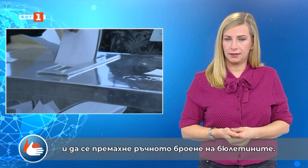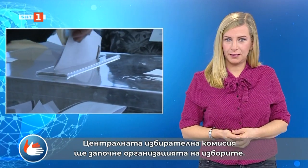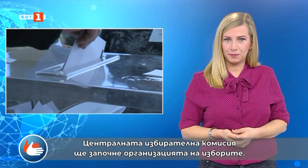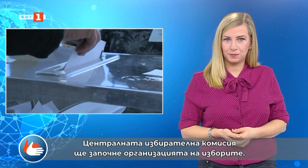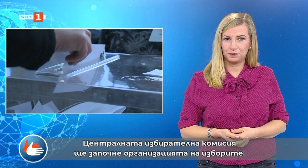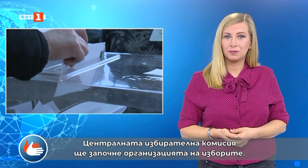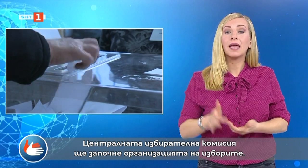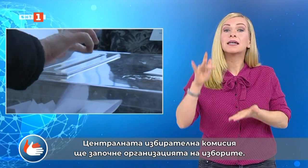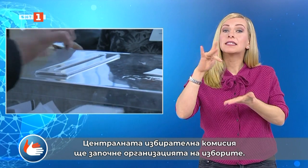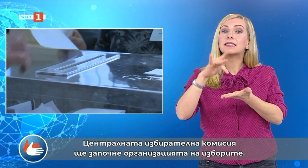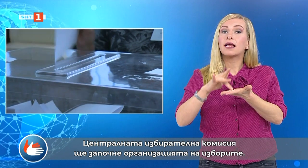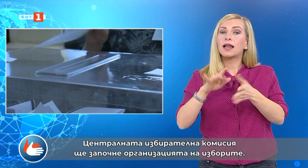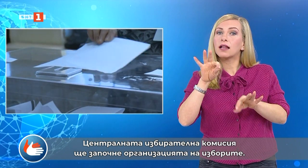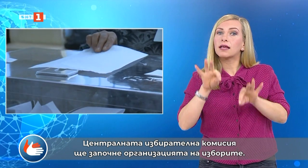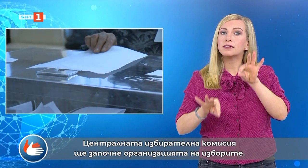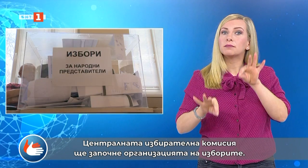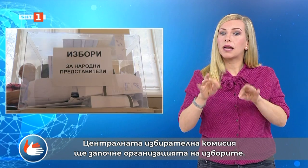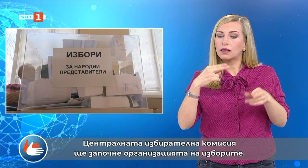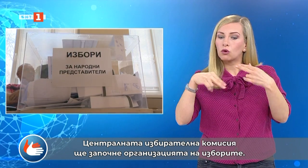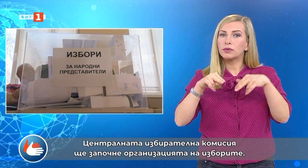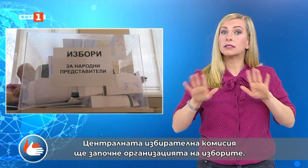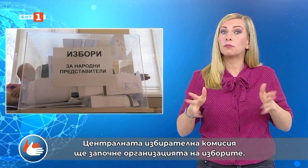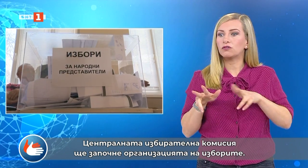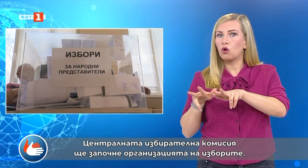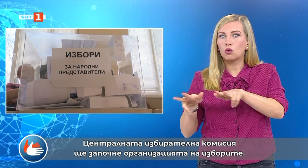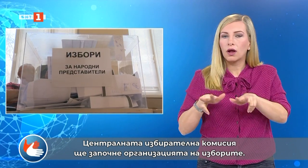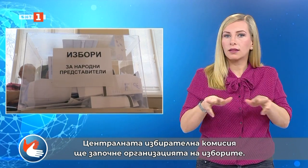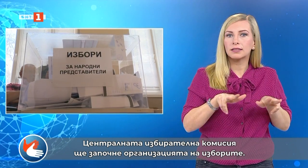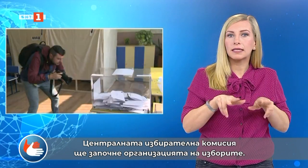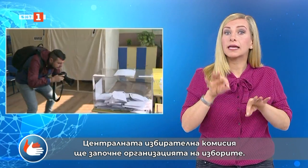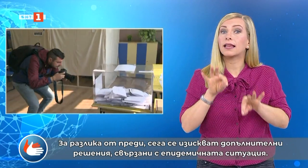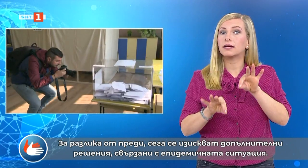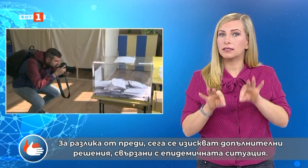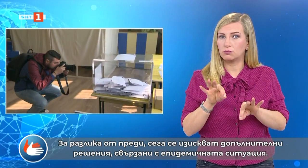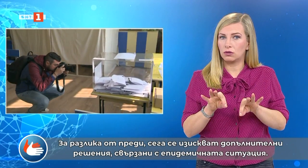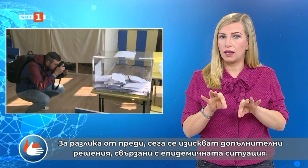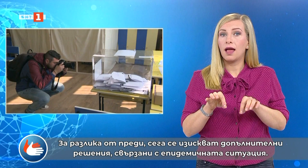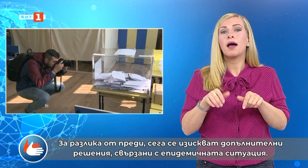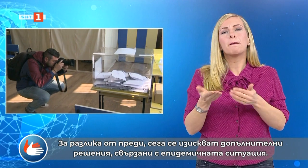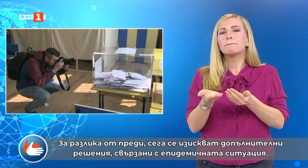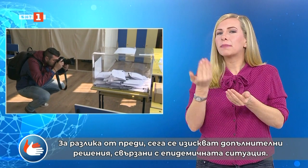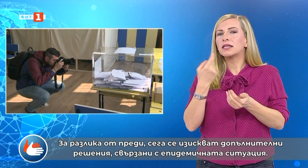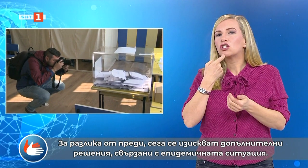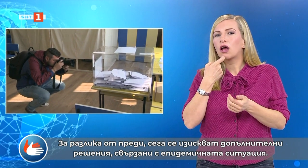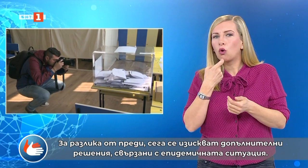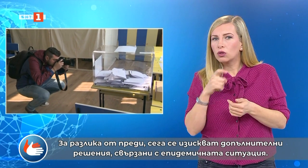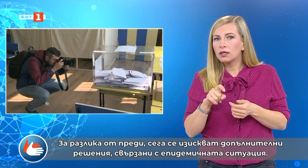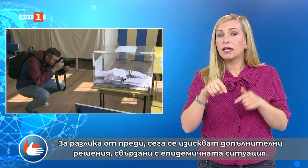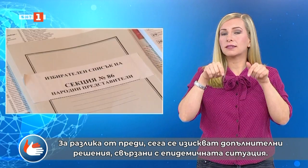Централната избирателна комиция ще започне организацията на изборите. За разлика от предишните години, сега се изискват